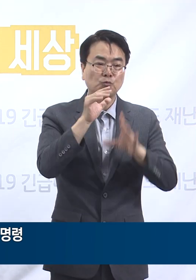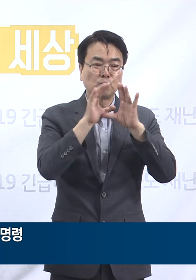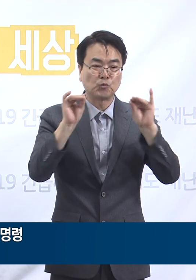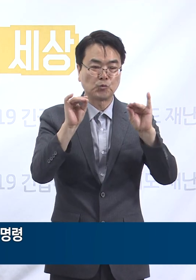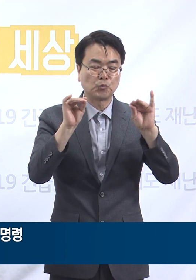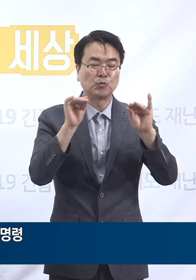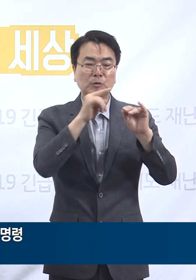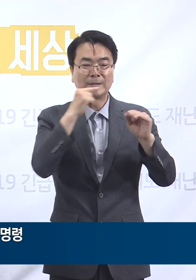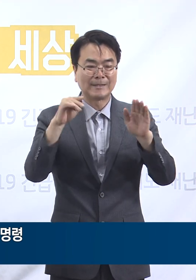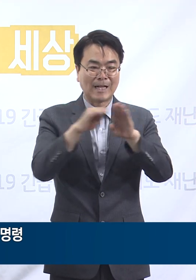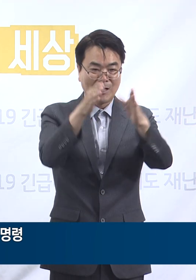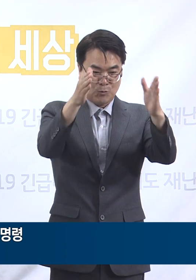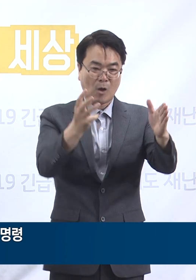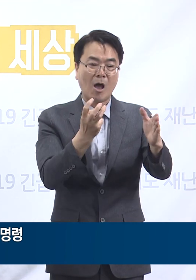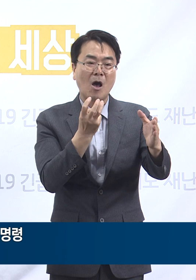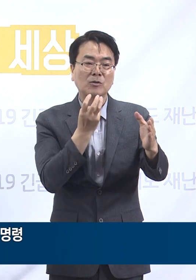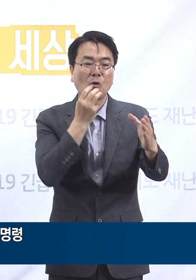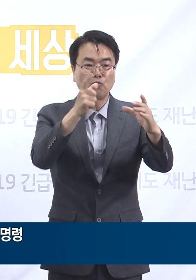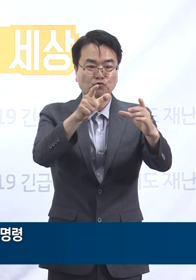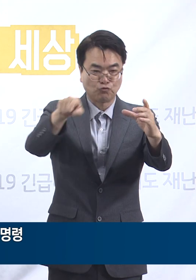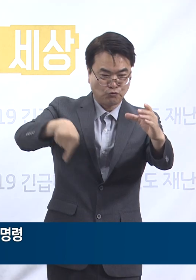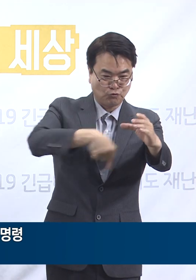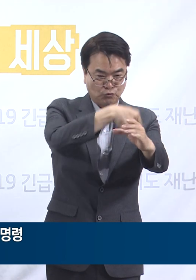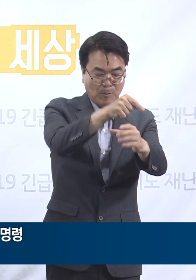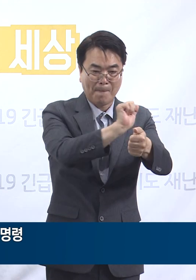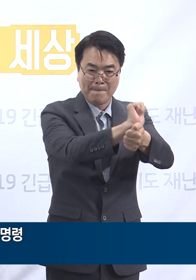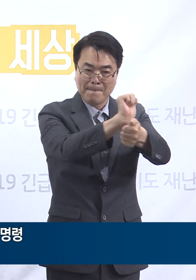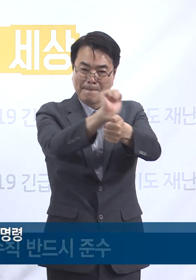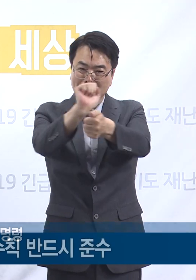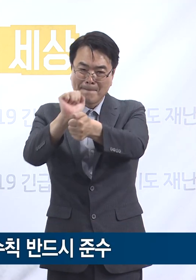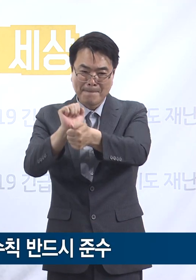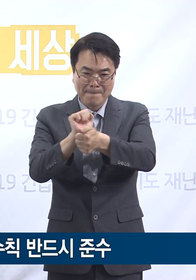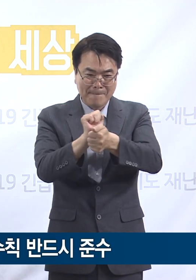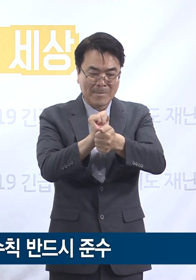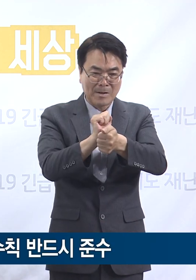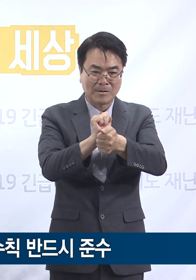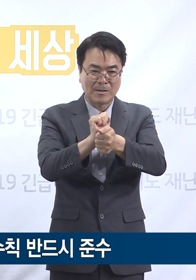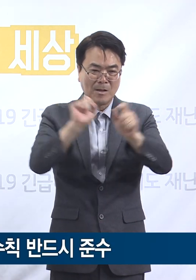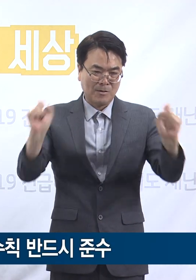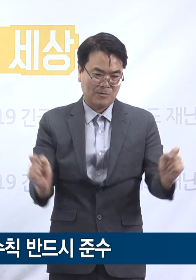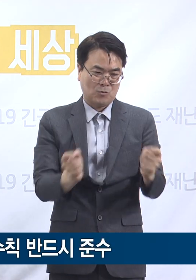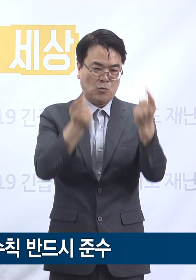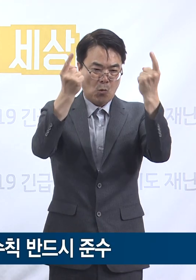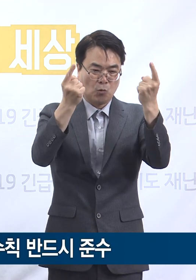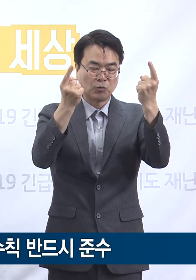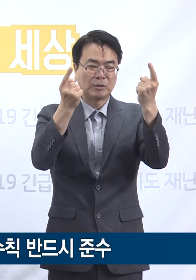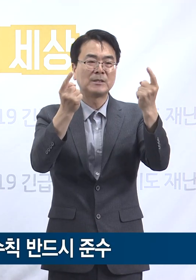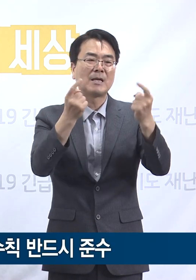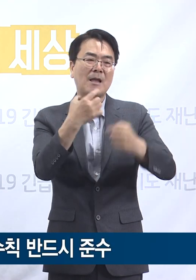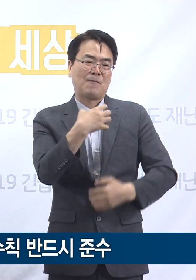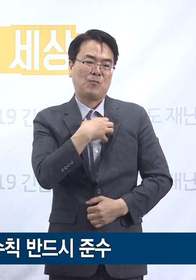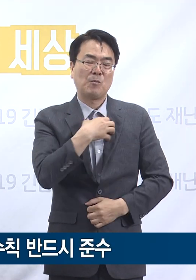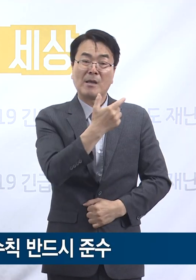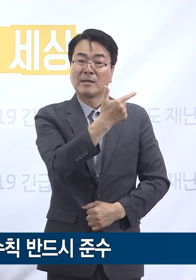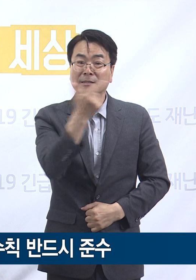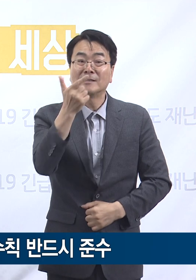중심으로 한 집단 감염이 연이어 발생하는 등 대규모 감염 확산의 우려가 있는 실정입니다.